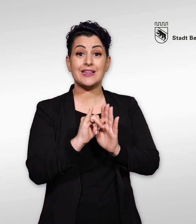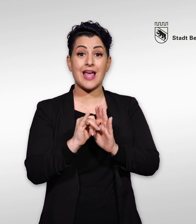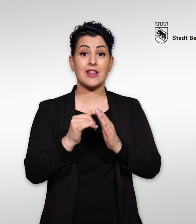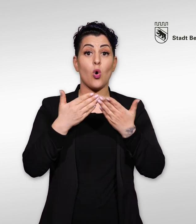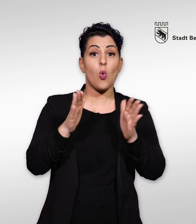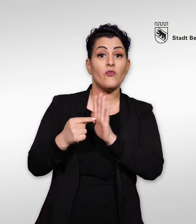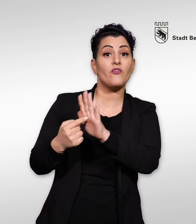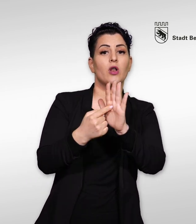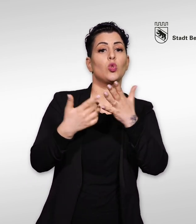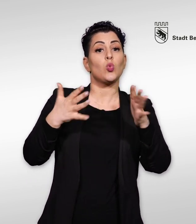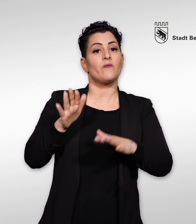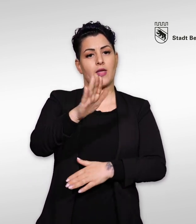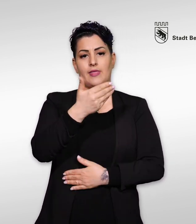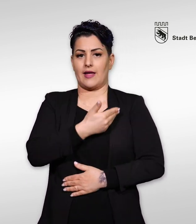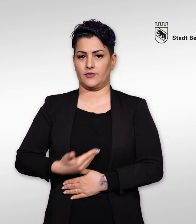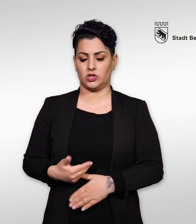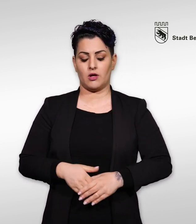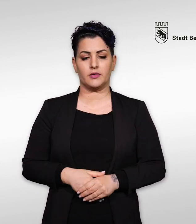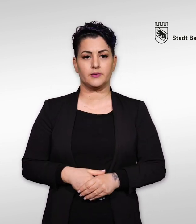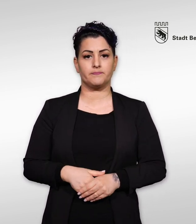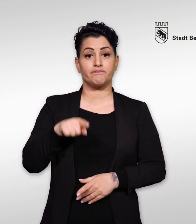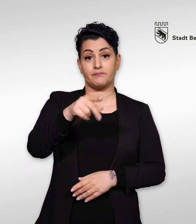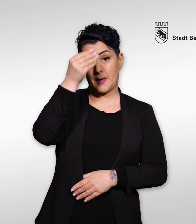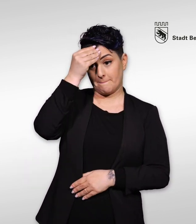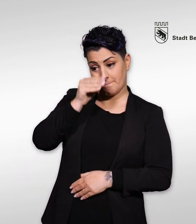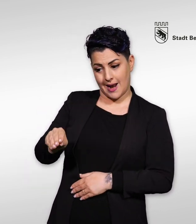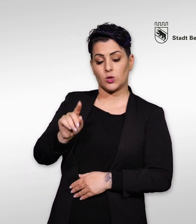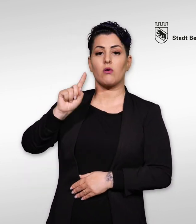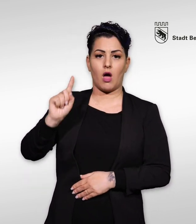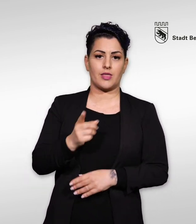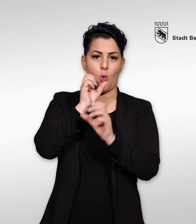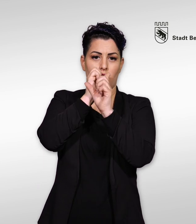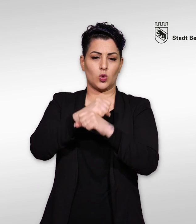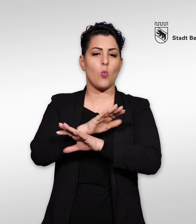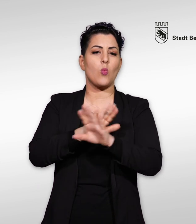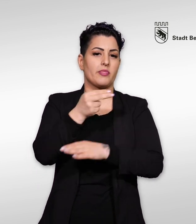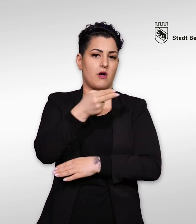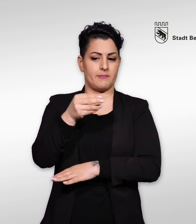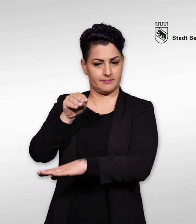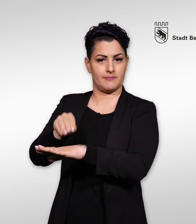Ihre Identität wird nur mit Ihrem Einverständnis offengelegt. Die Meldung kann auch anonym erfolgen.